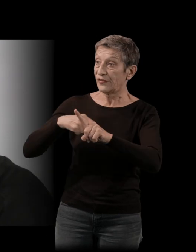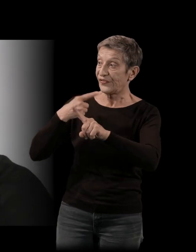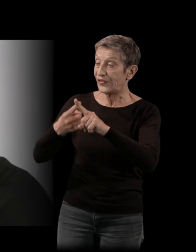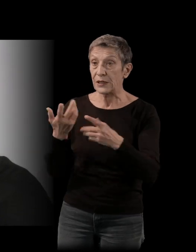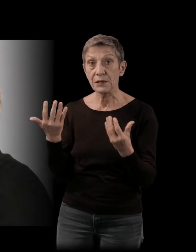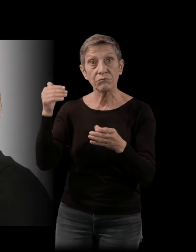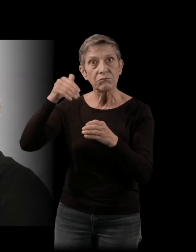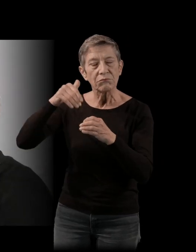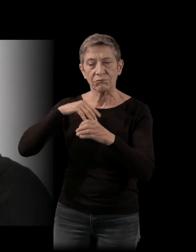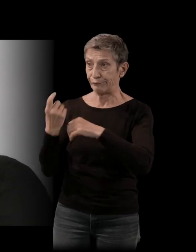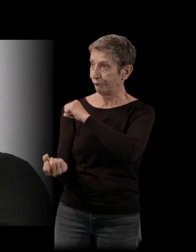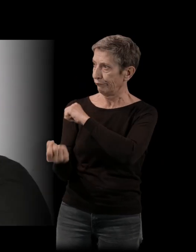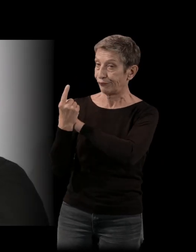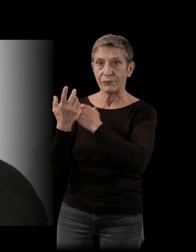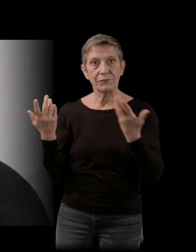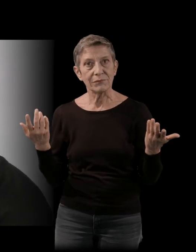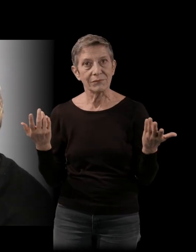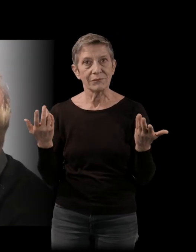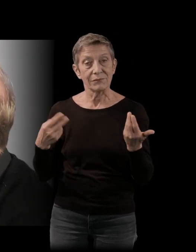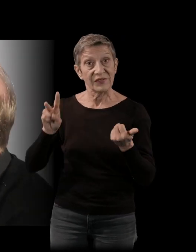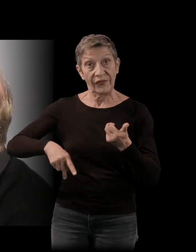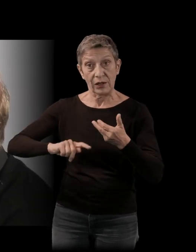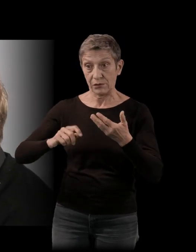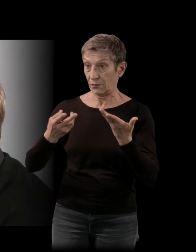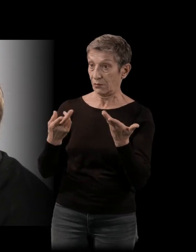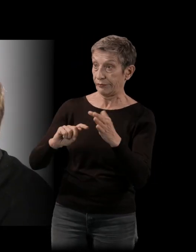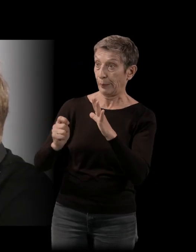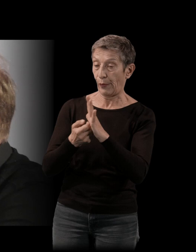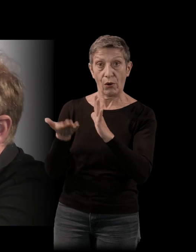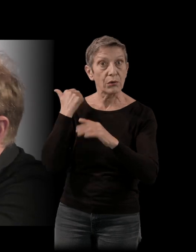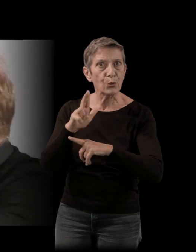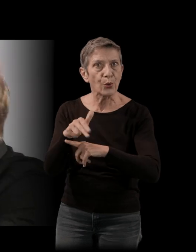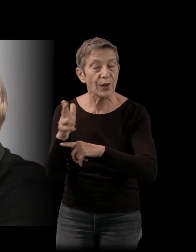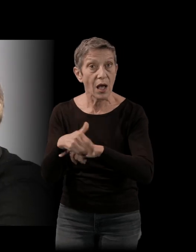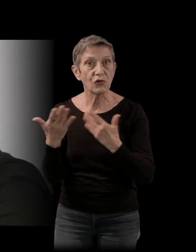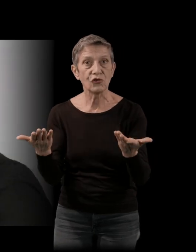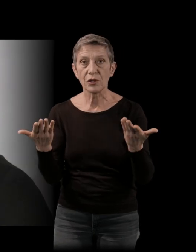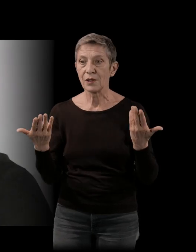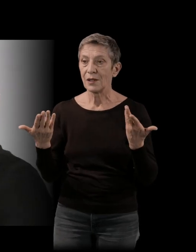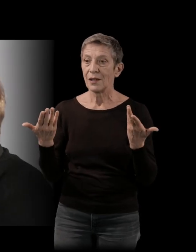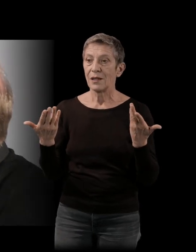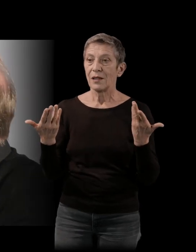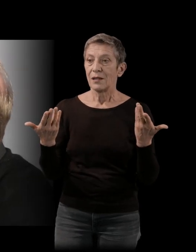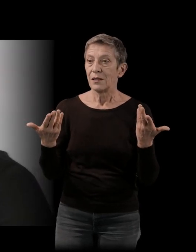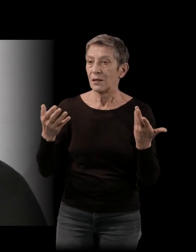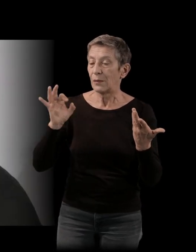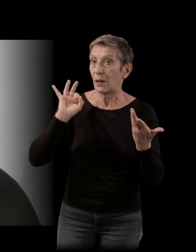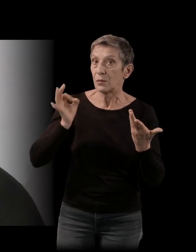beaucoup de singularité dans le temps où il a été tourné. D'abord, cette espèce d'arrivée, finalement, de tout ce collectif autour du